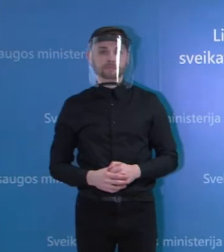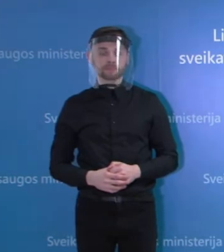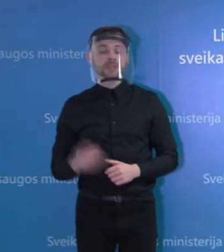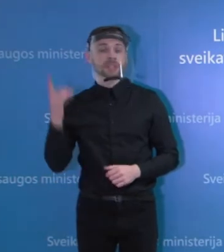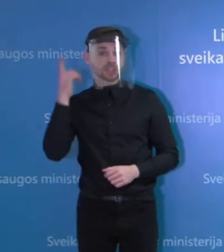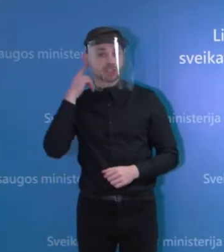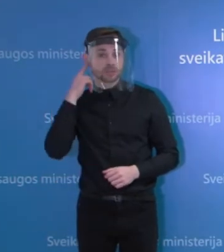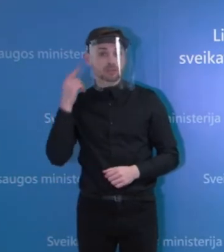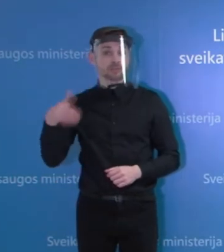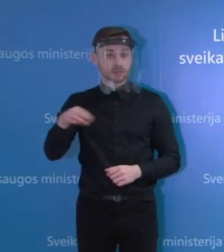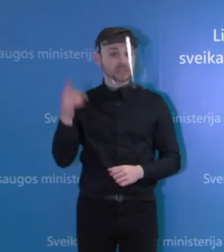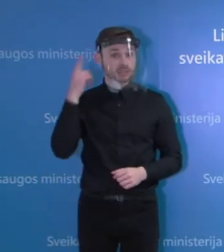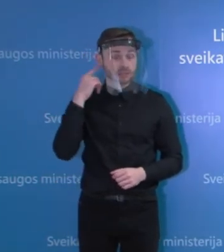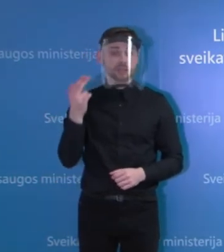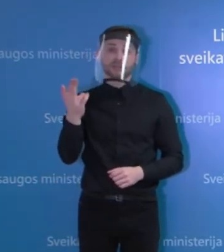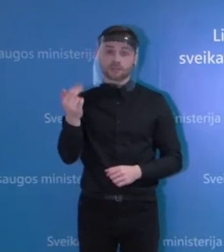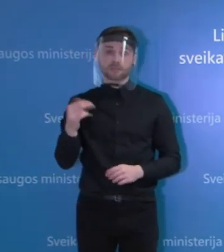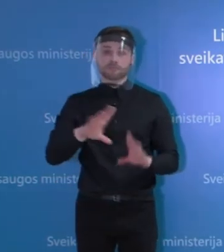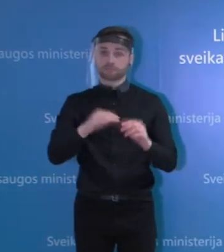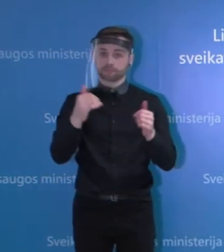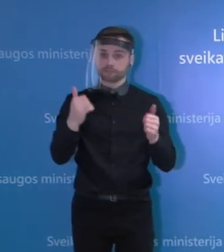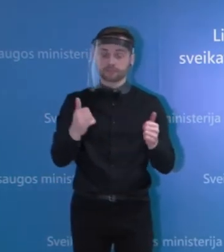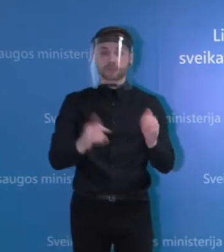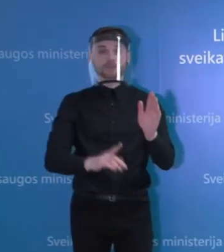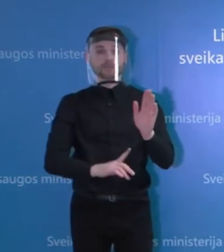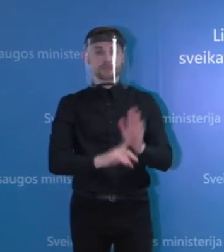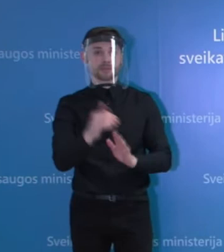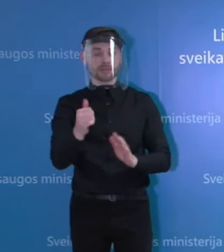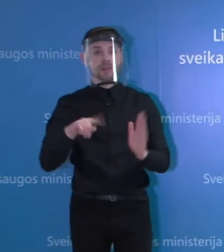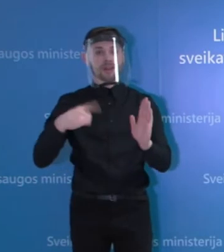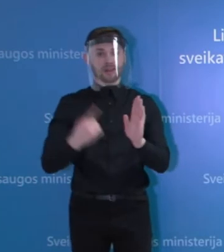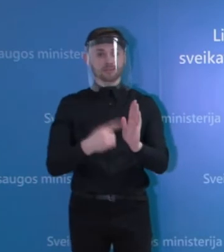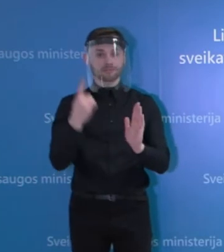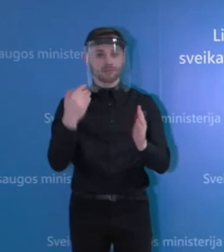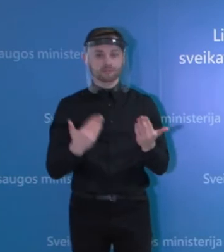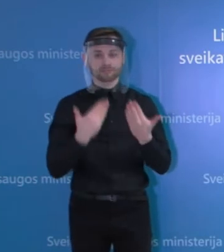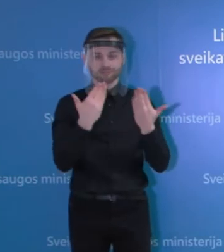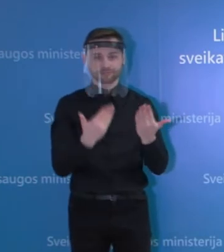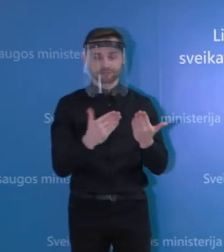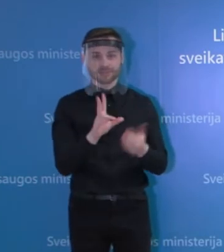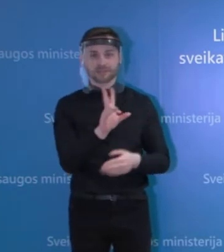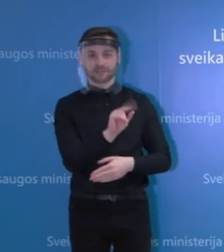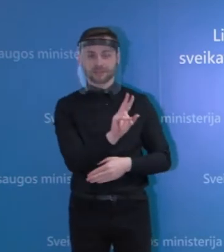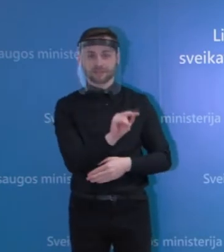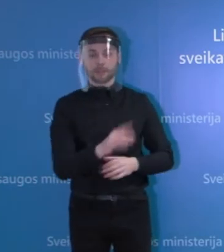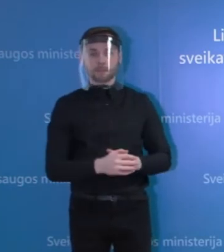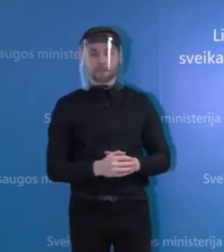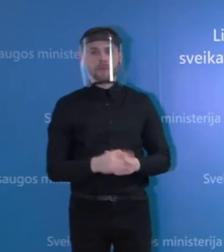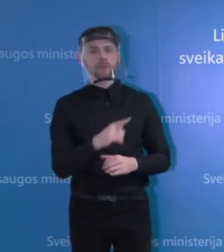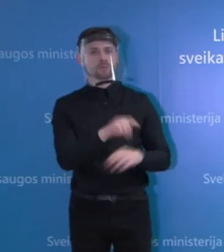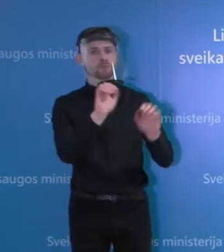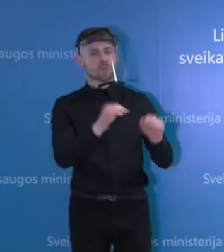Girdžiu mane ar girdite? Taip, girdžiu. Girdim. Gerai. Tai skaitau klausimą ministroje. Ar galime